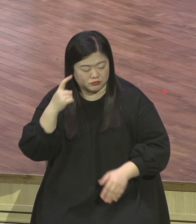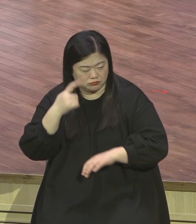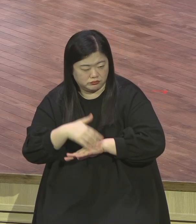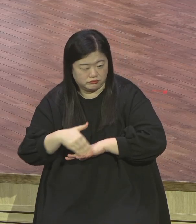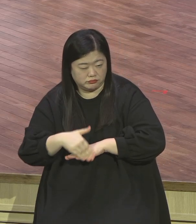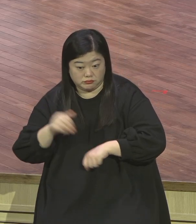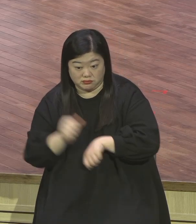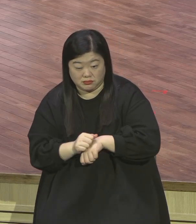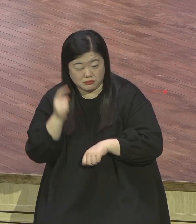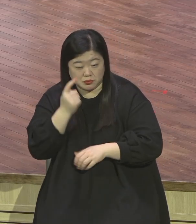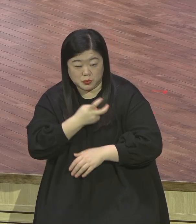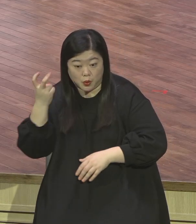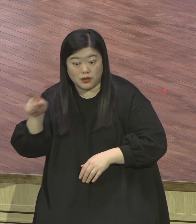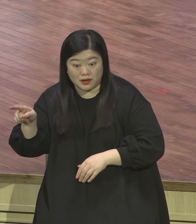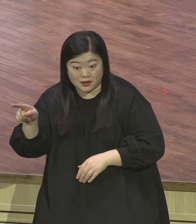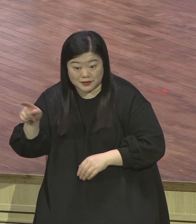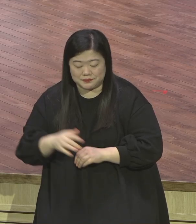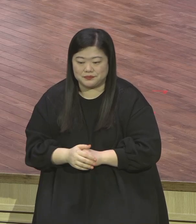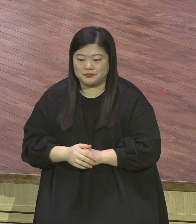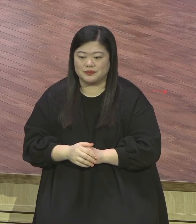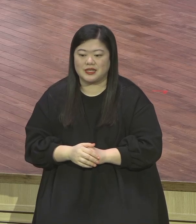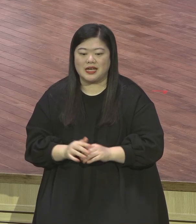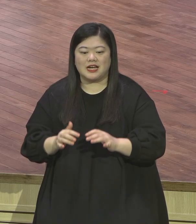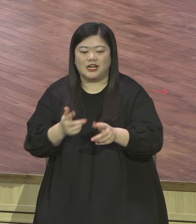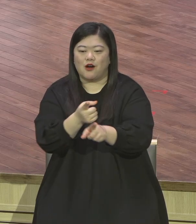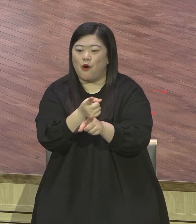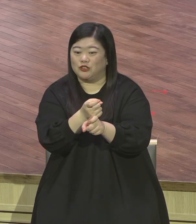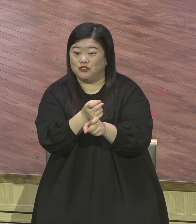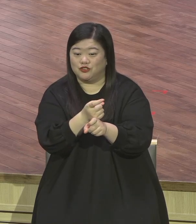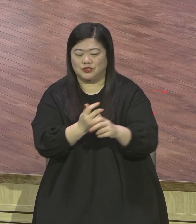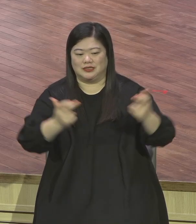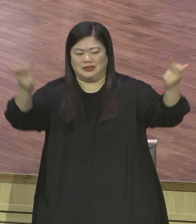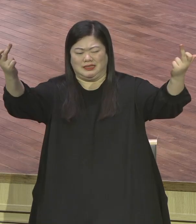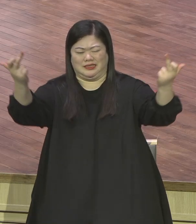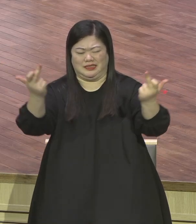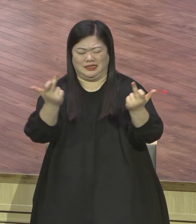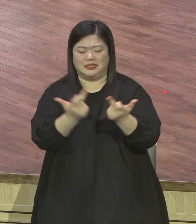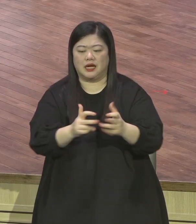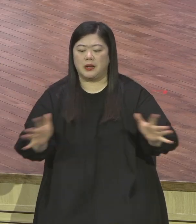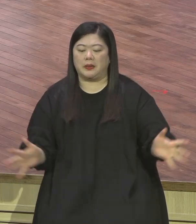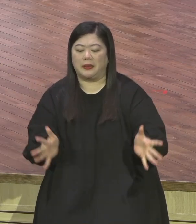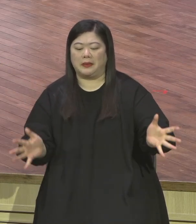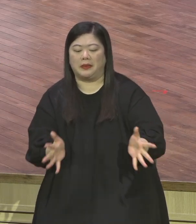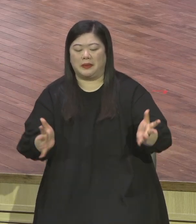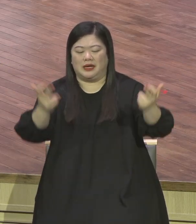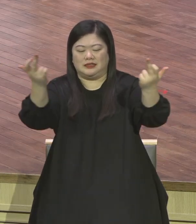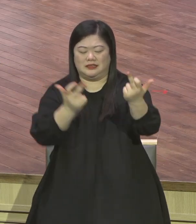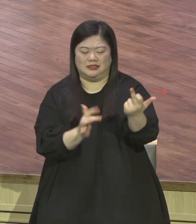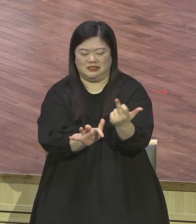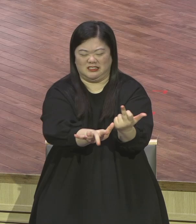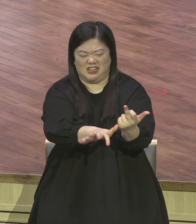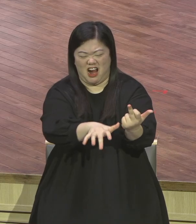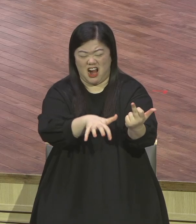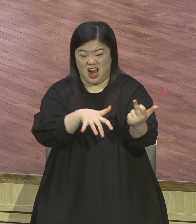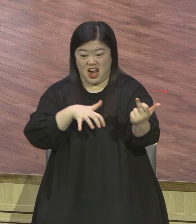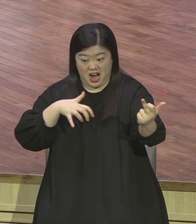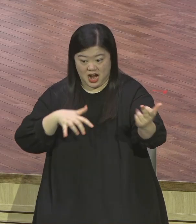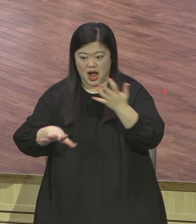몰살시키는 계획을 딱 세웠어요 그래서 이 적을 기가 막히게 그렇게 이 계곡으로 유인을 잘했는데